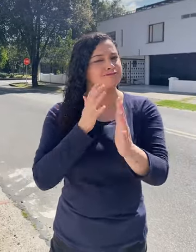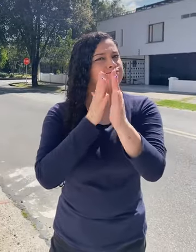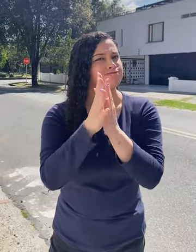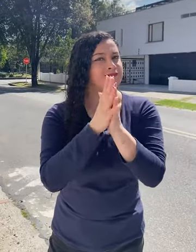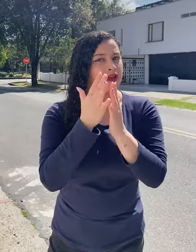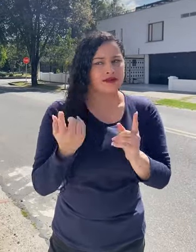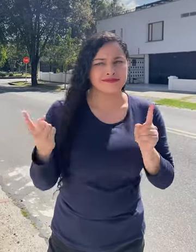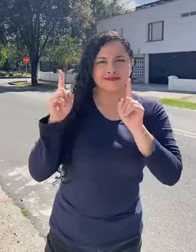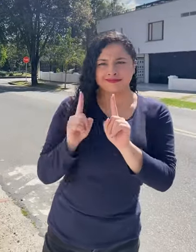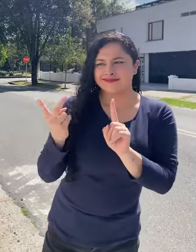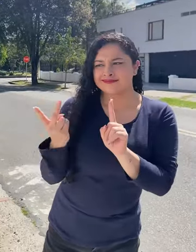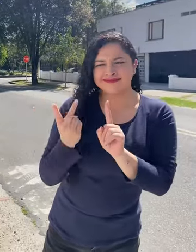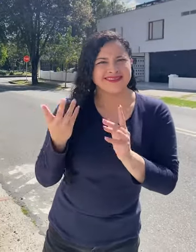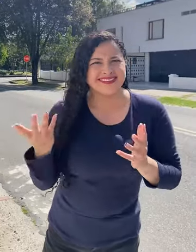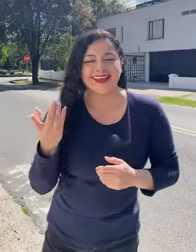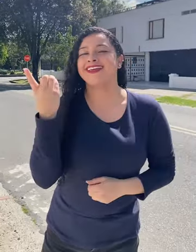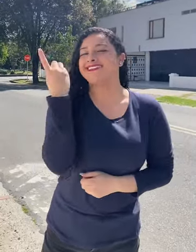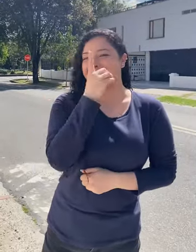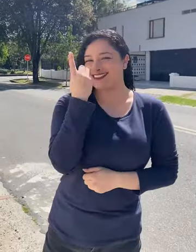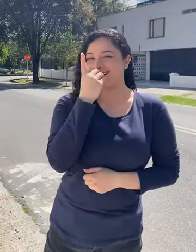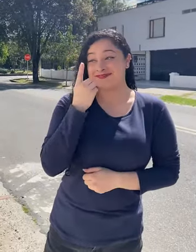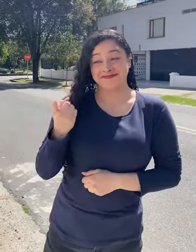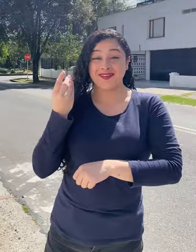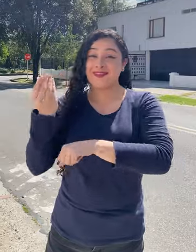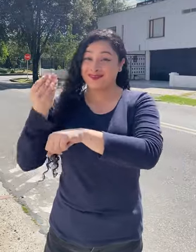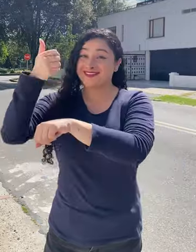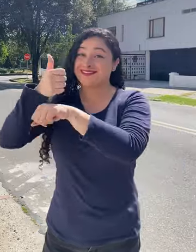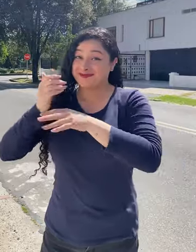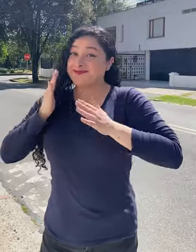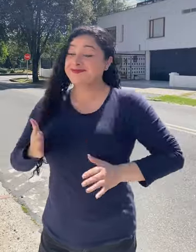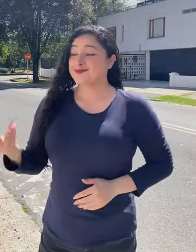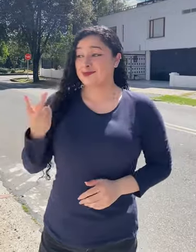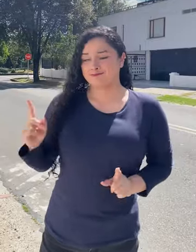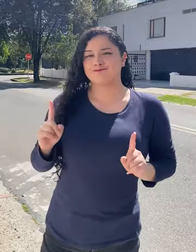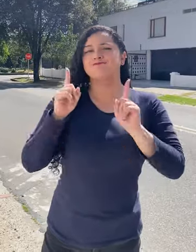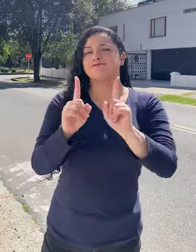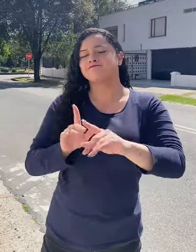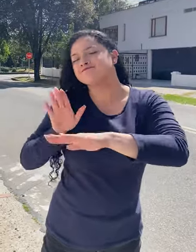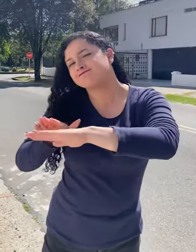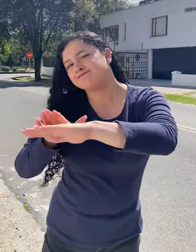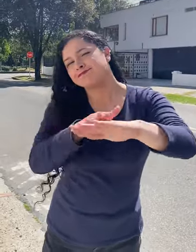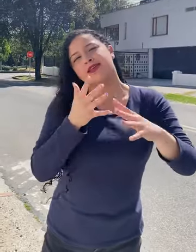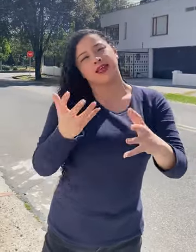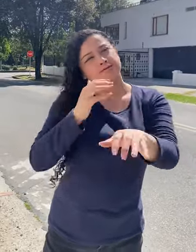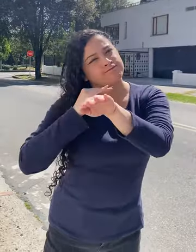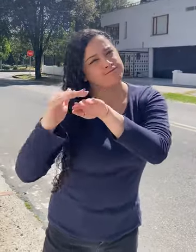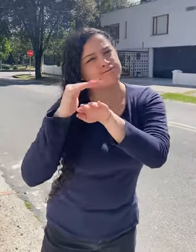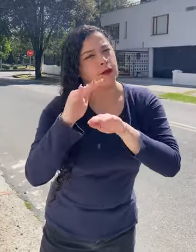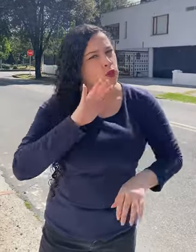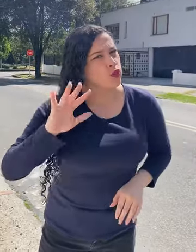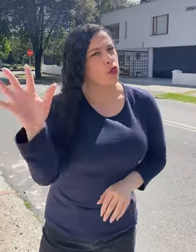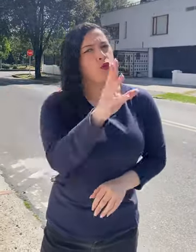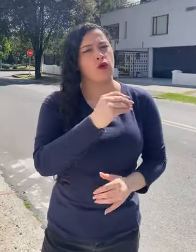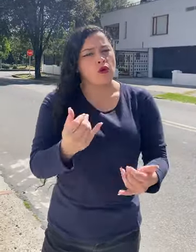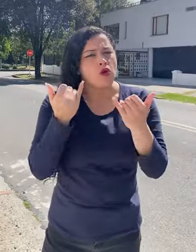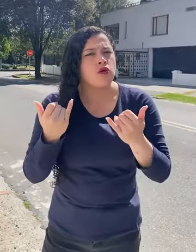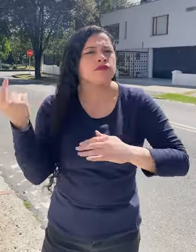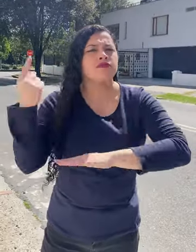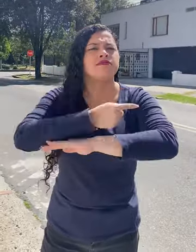día de hoy, con Cinda Gutiérrez, estaremos como miembros del Consejo Directivo en el Instagram Live, así que queremos invitarlos a